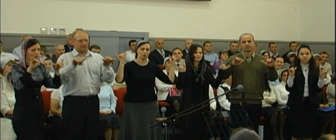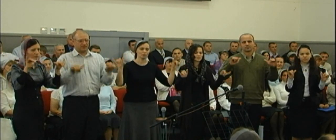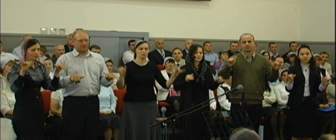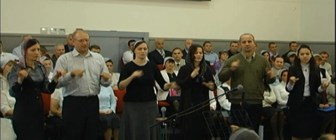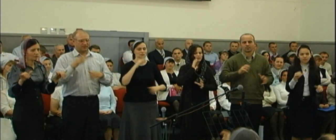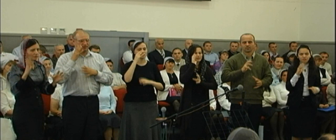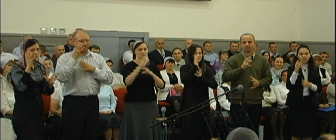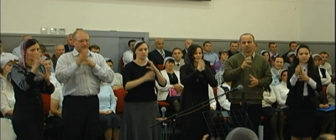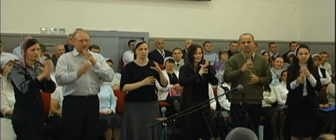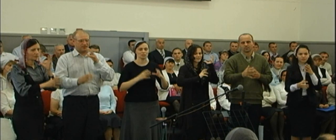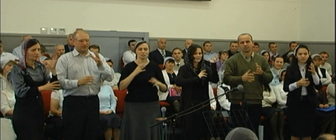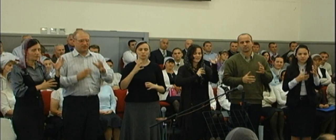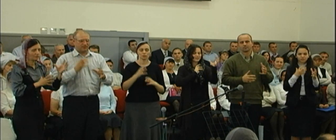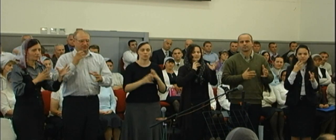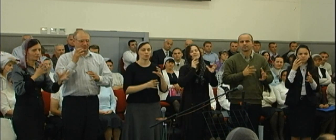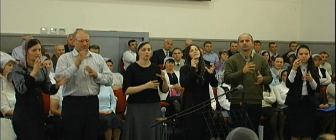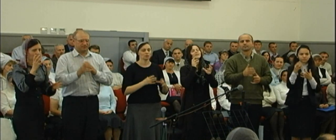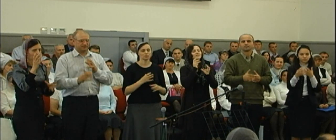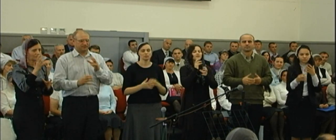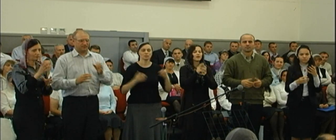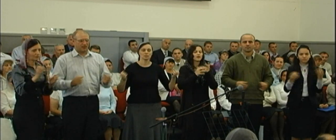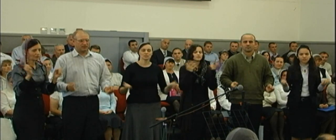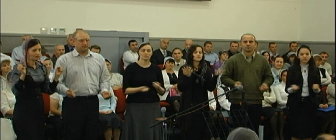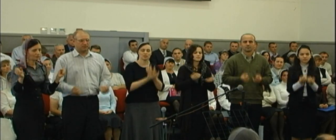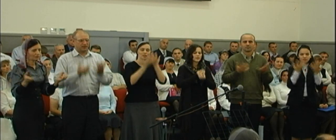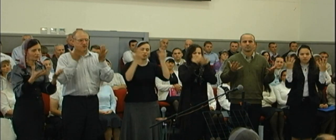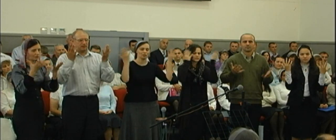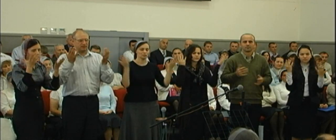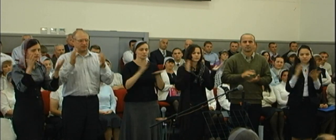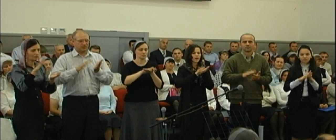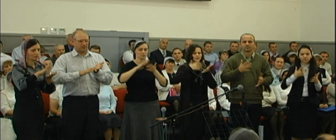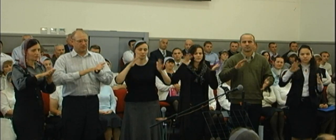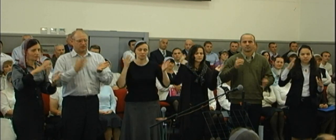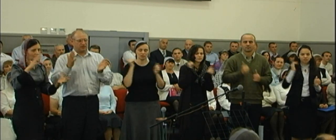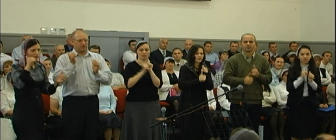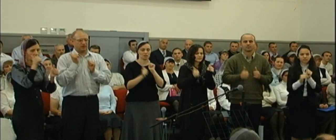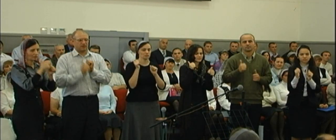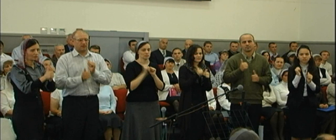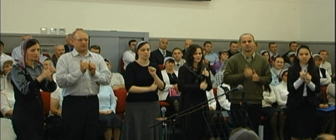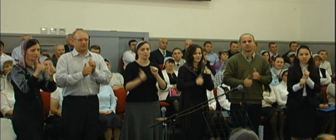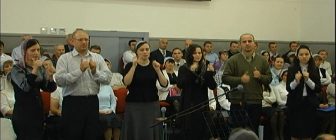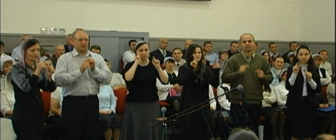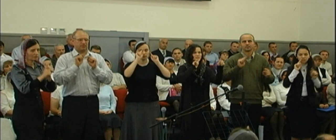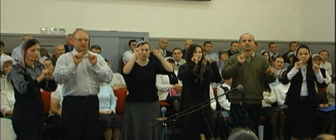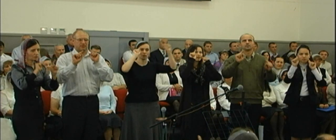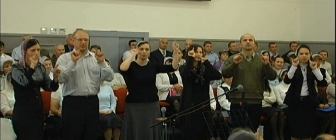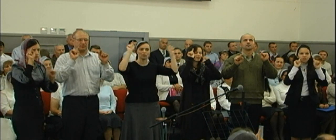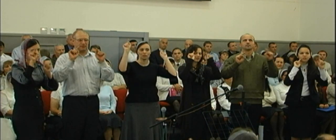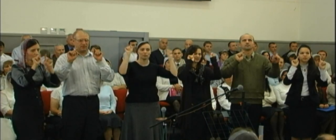во вселенной И вспыхну ярче каждая